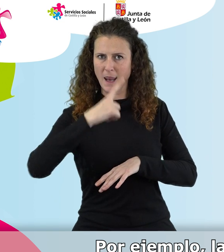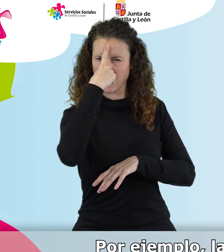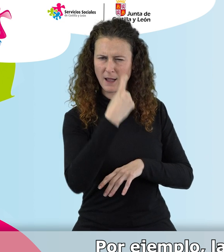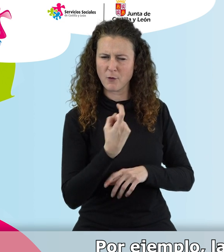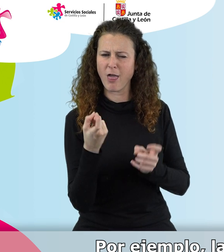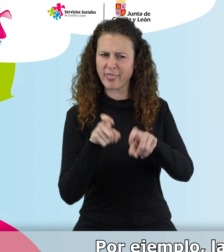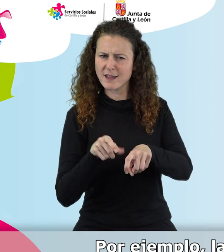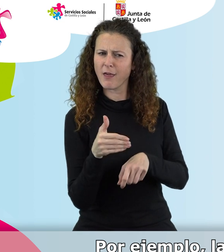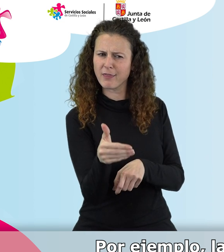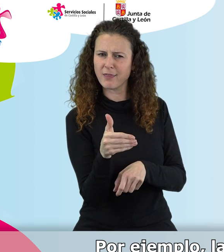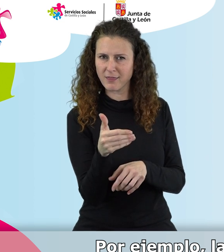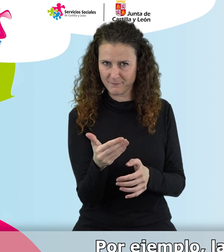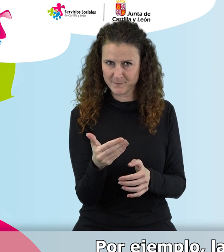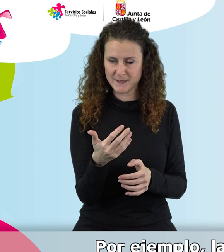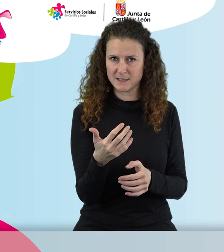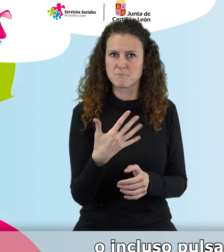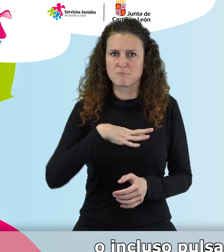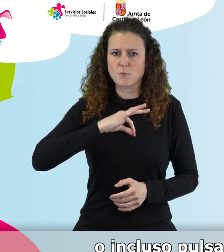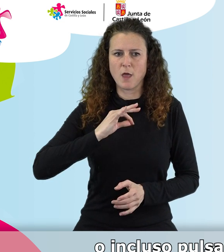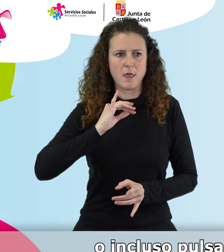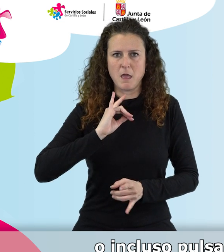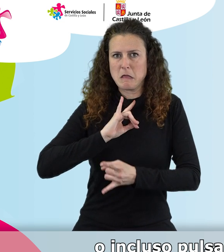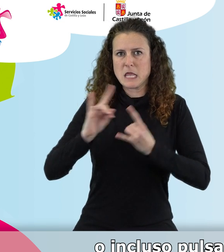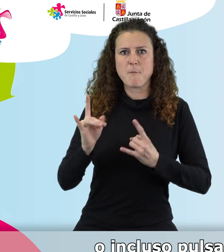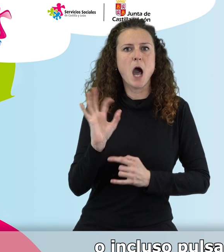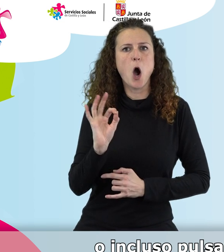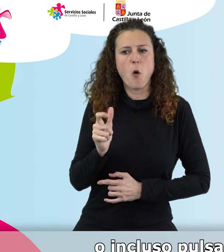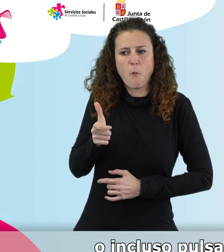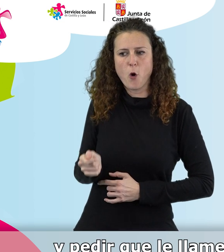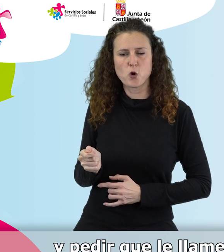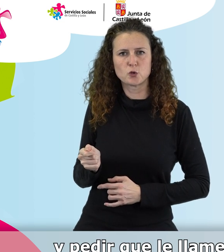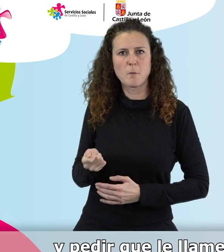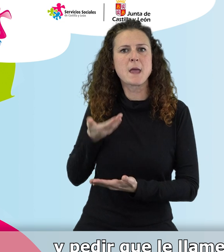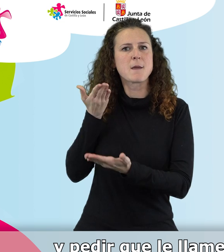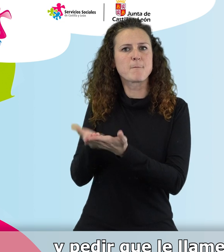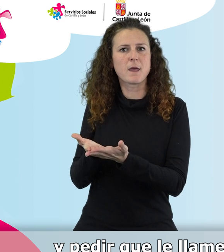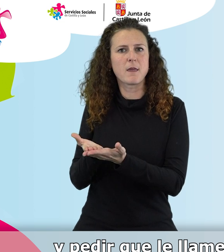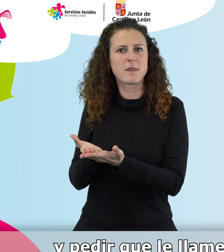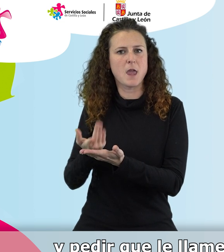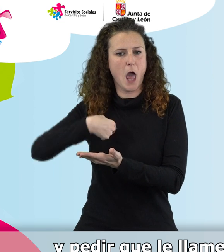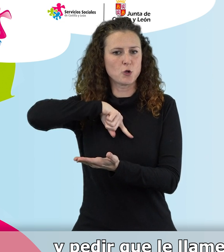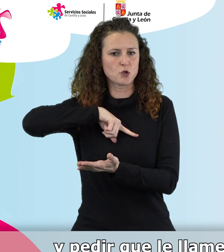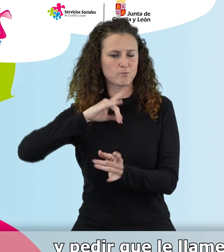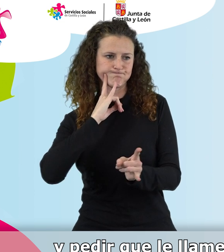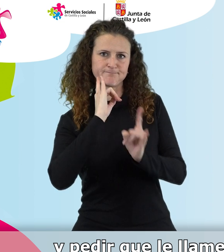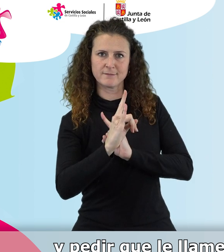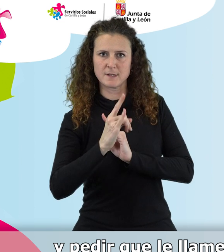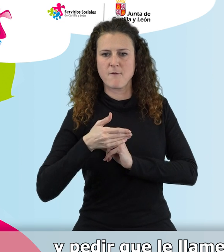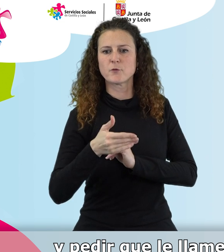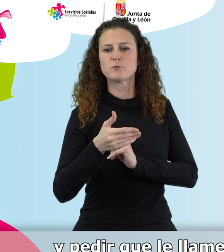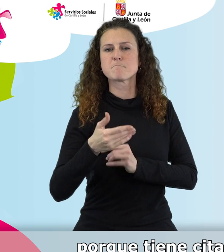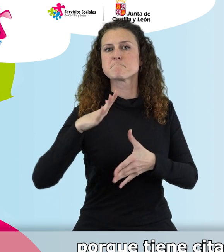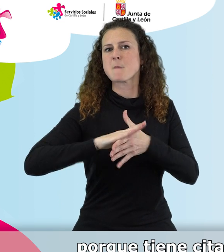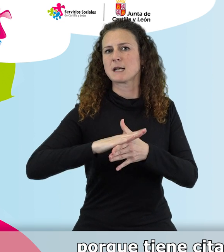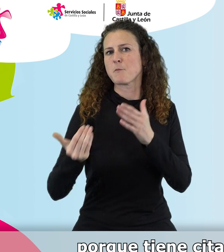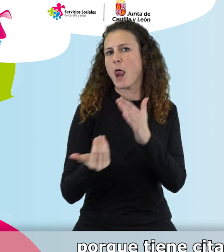la persona, sin ningún problema, puede llamar, o incluso pulsar el botón de teleasistencia y pedir que le llamemos el martes que viene